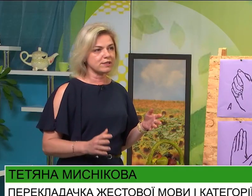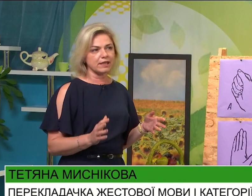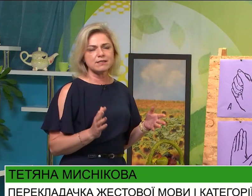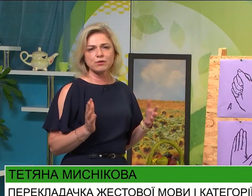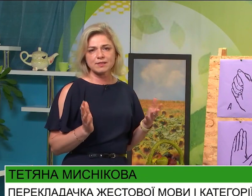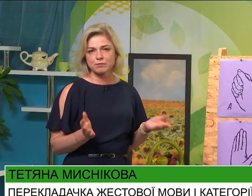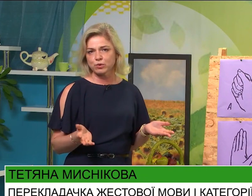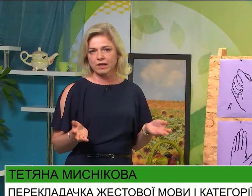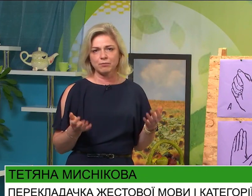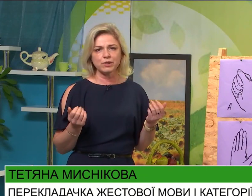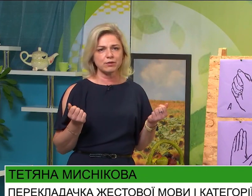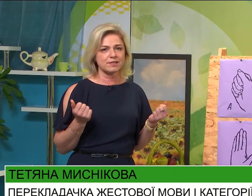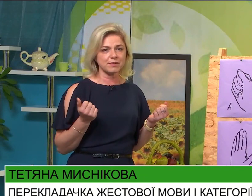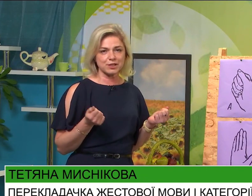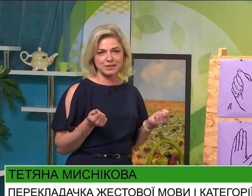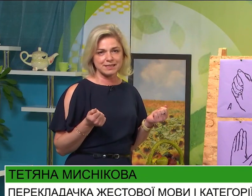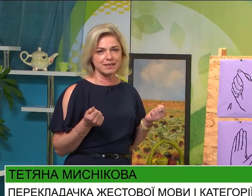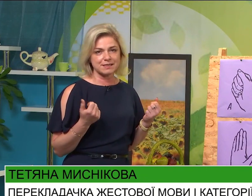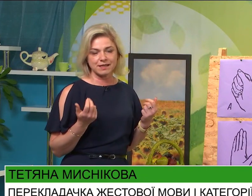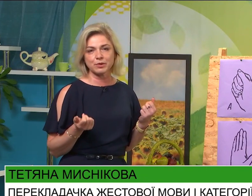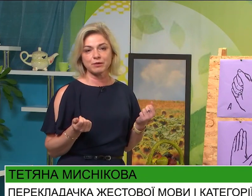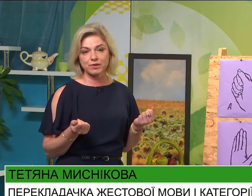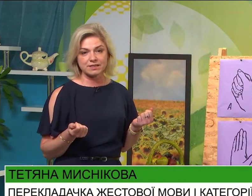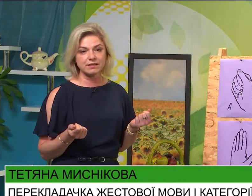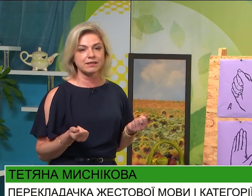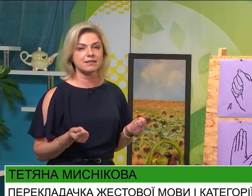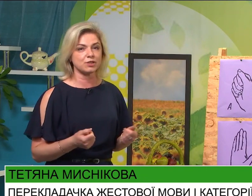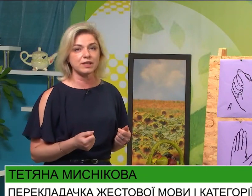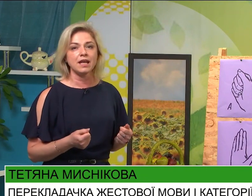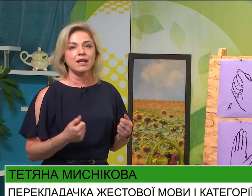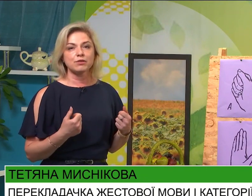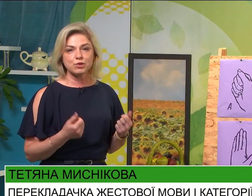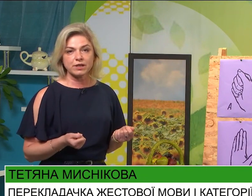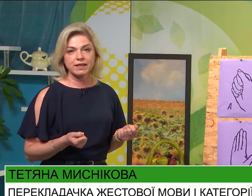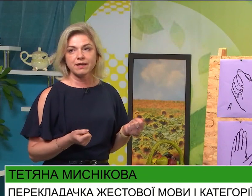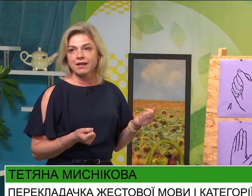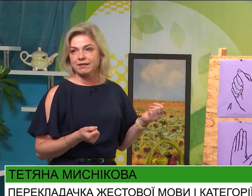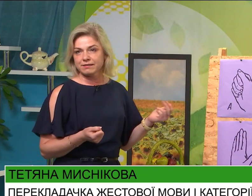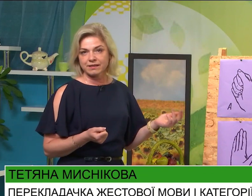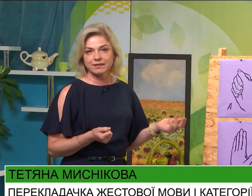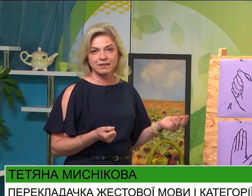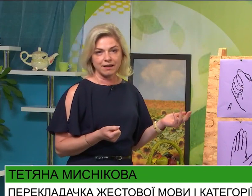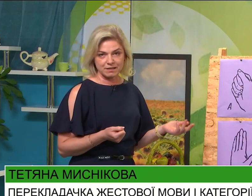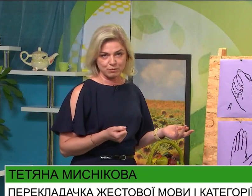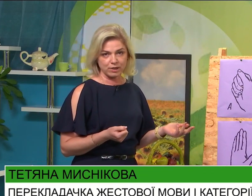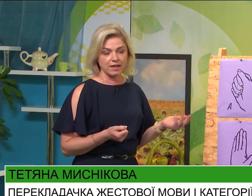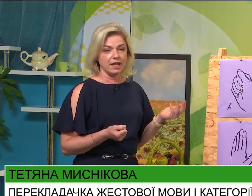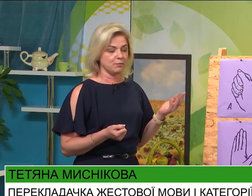якісь слова забули, або якось замешкалися і не знаємо, як показати, нас завжди виручає дактильна азбука. І